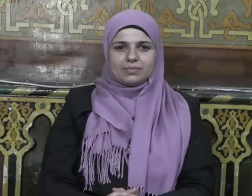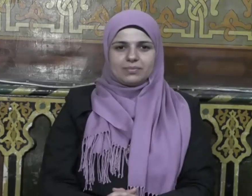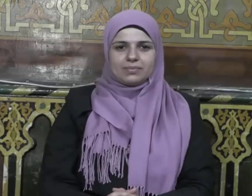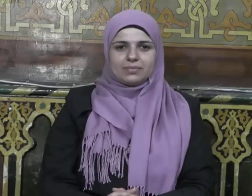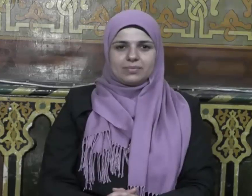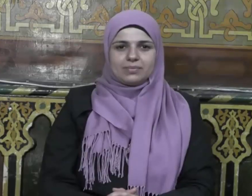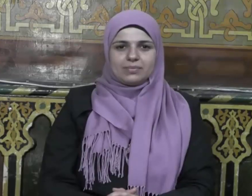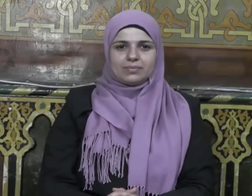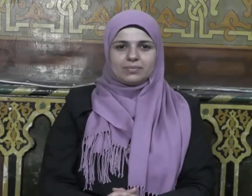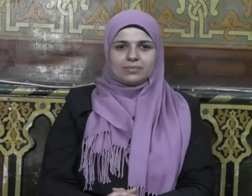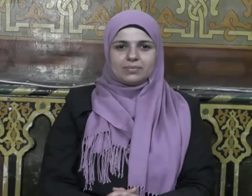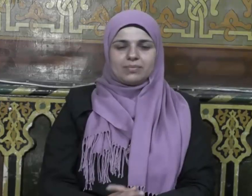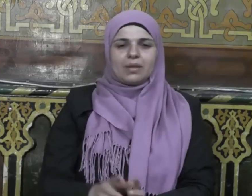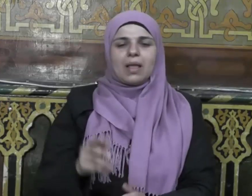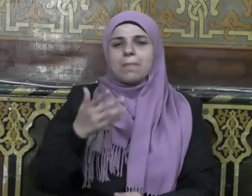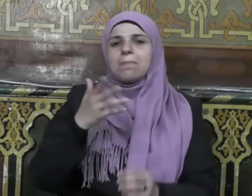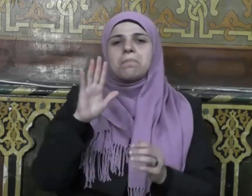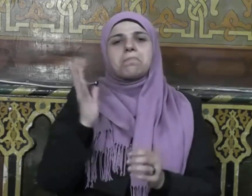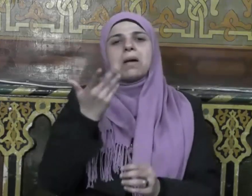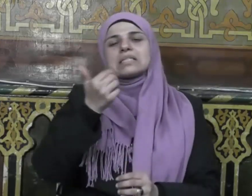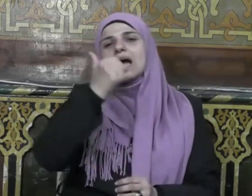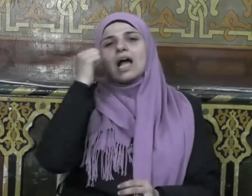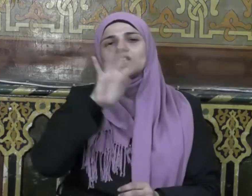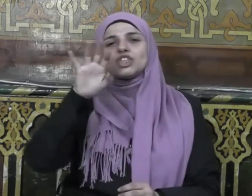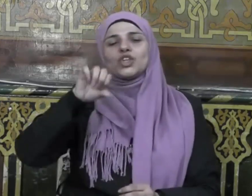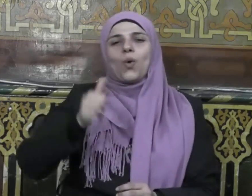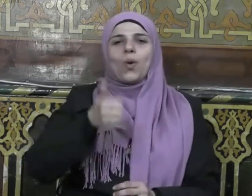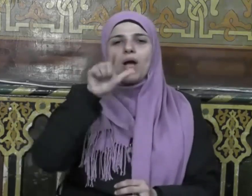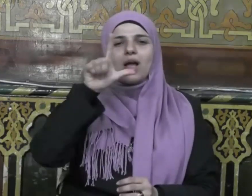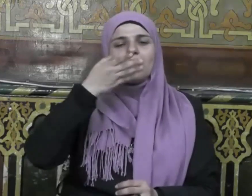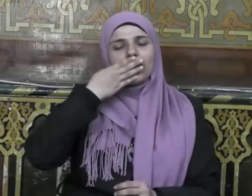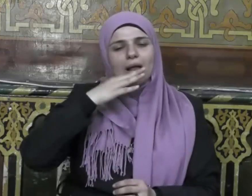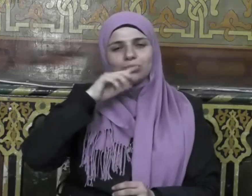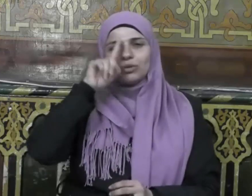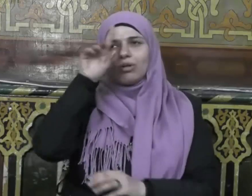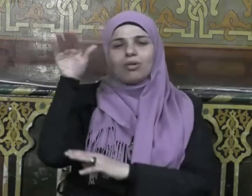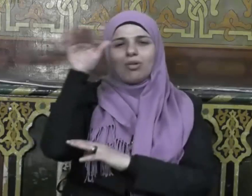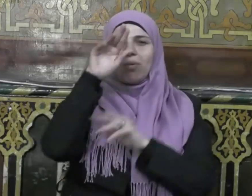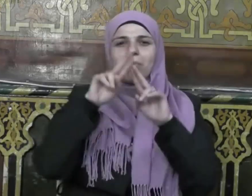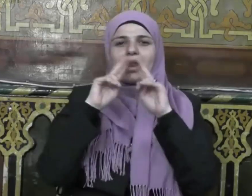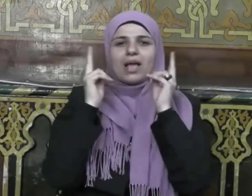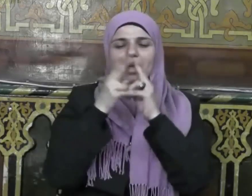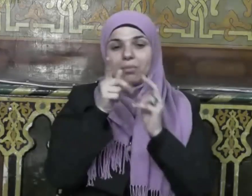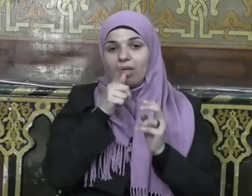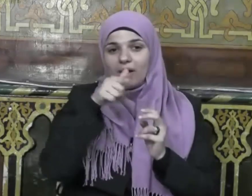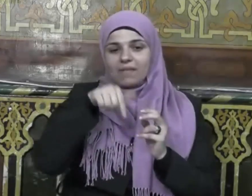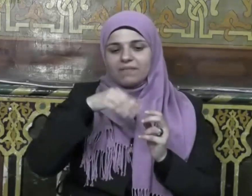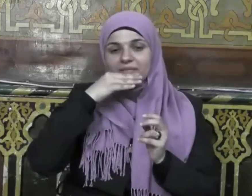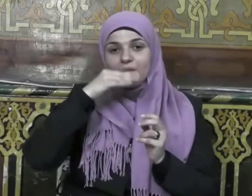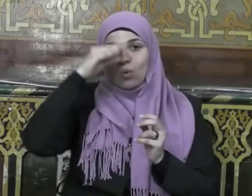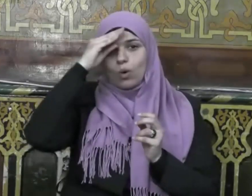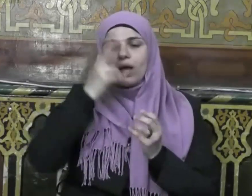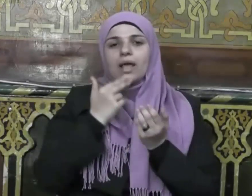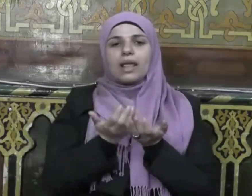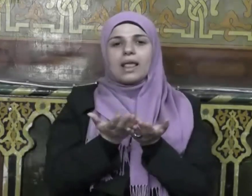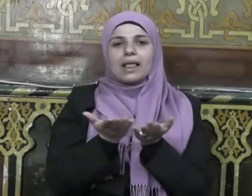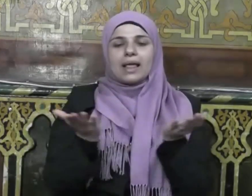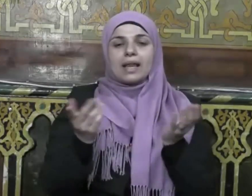ماذا عن شوال؟ الحمد لله رب العالمين القائل في كتابه الكريم إن الذين